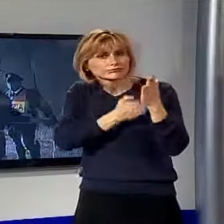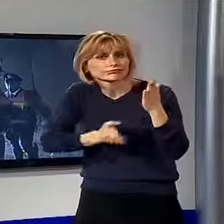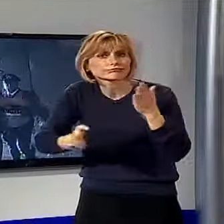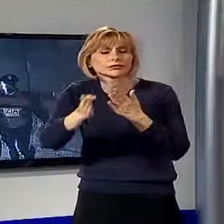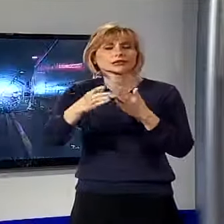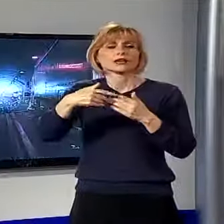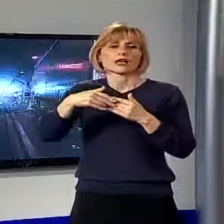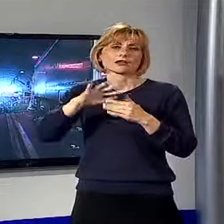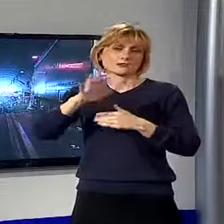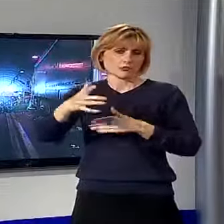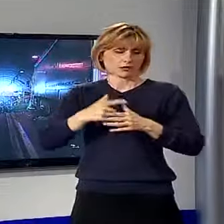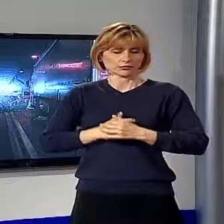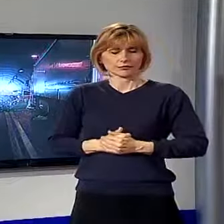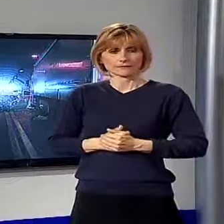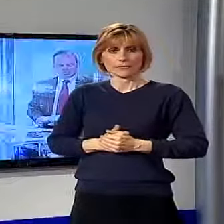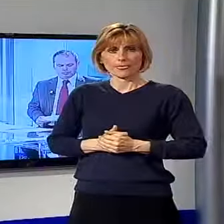viabilità alternativa.